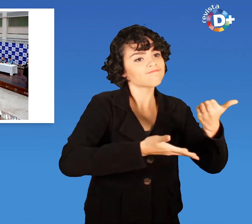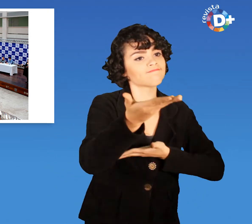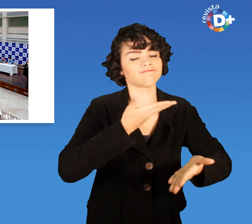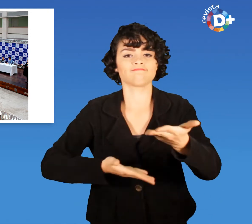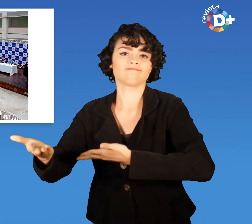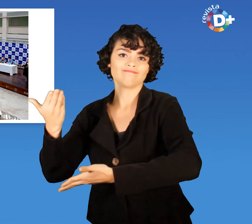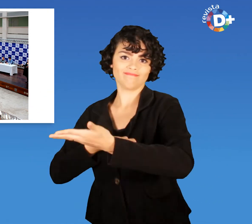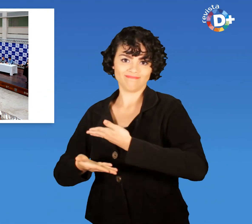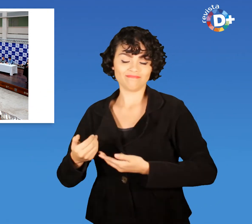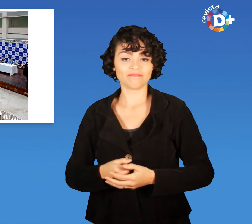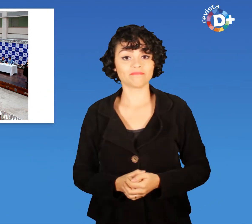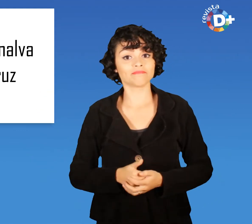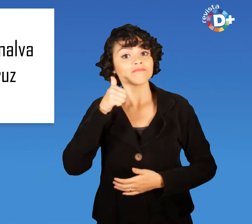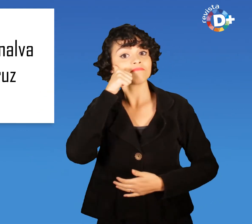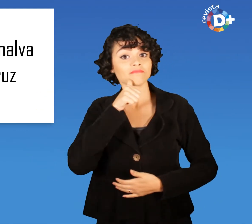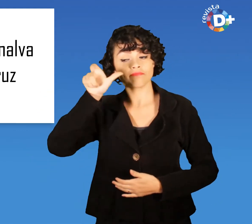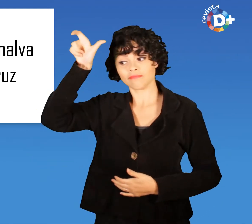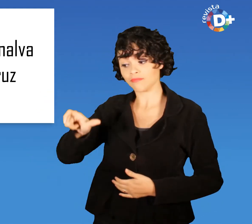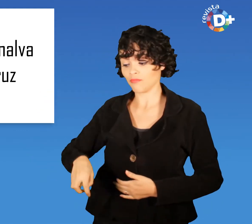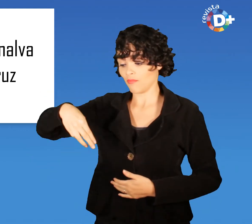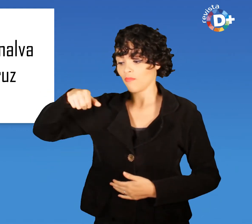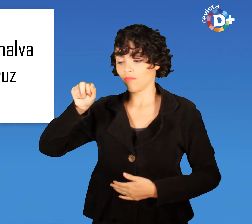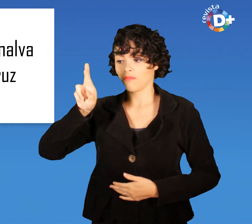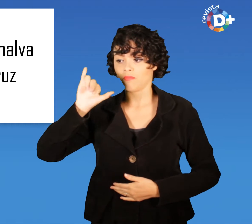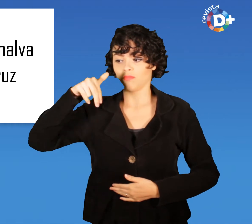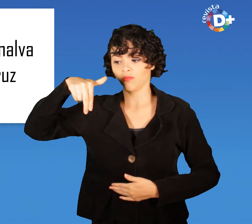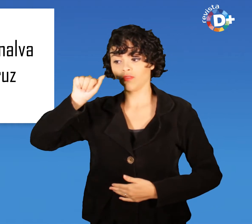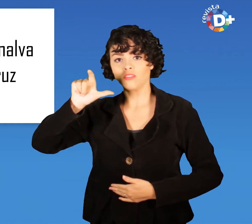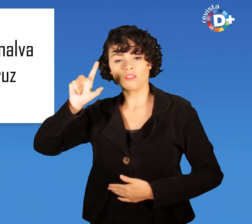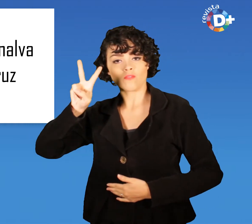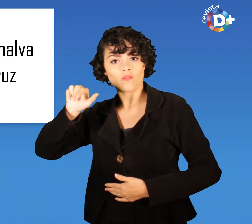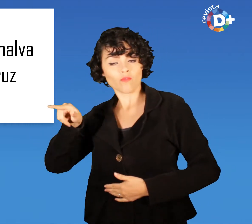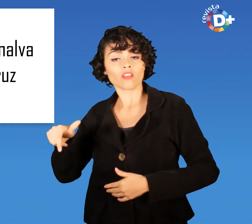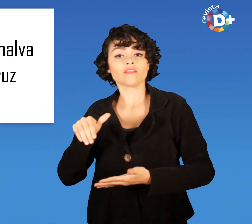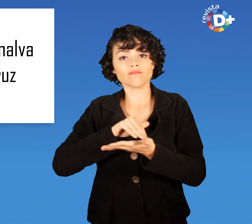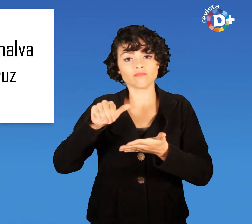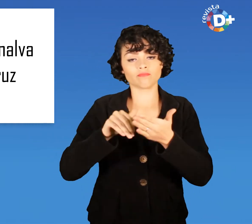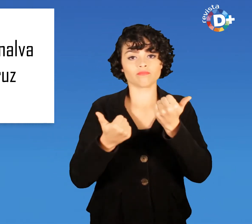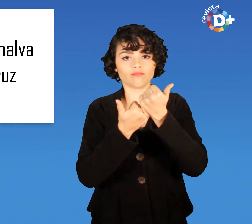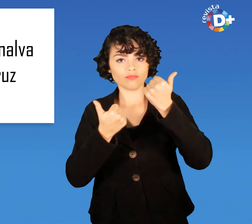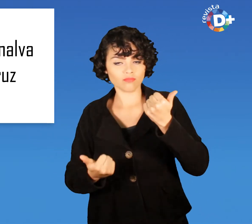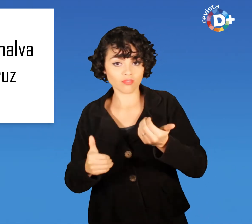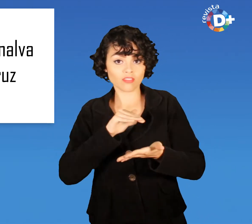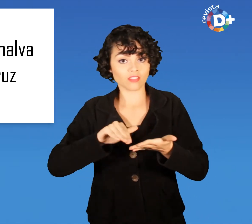Marinalva Silva, Secretária Adjunta da Secretaria Municipal da Pessoa com